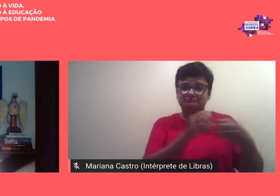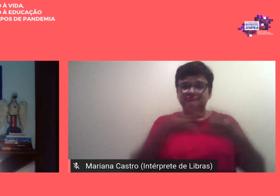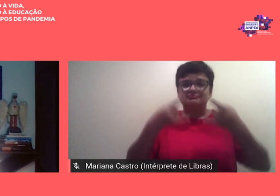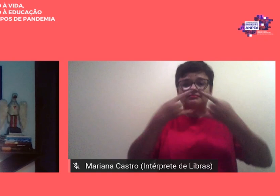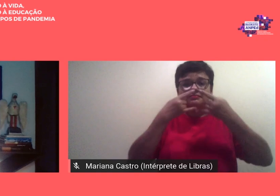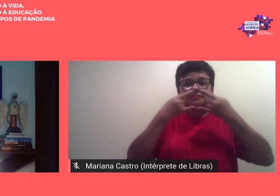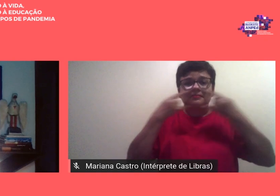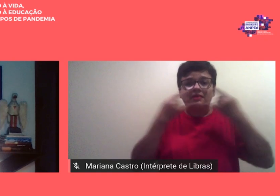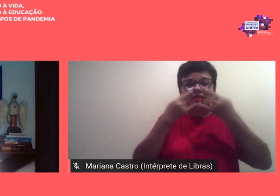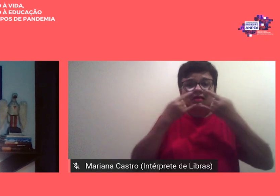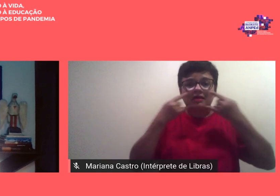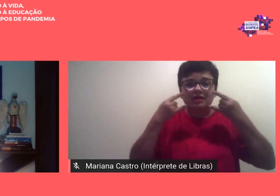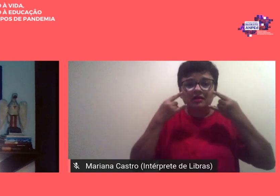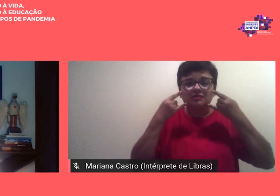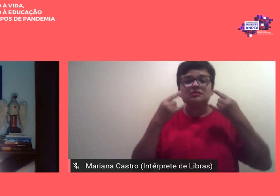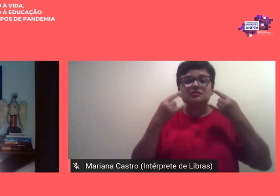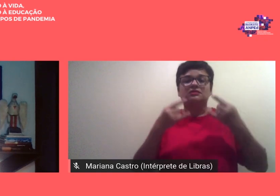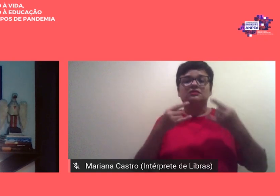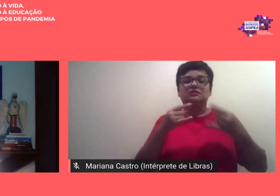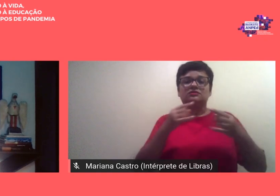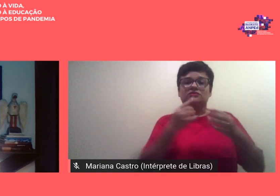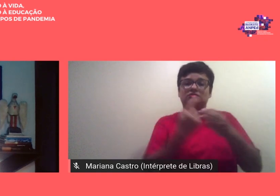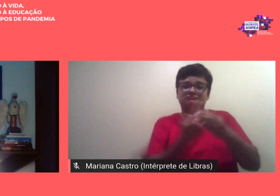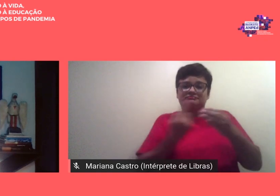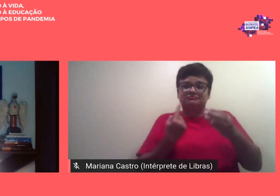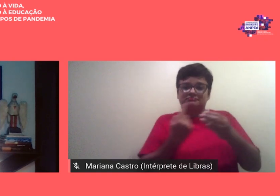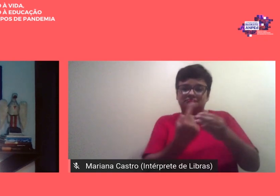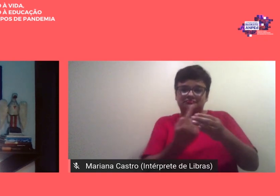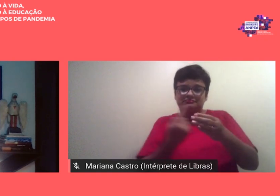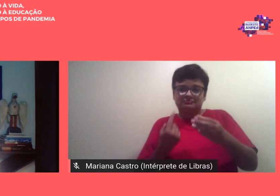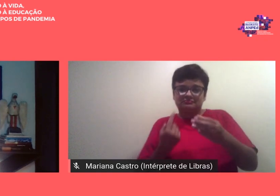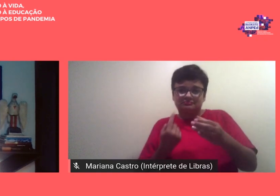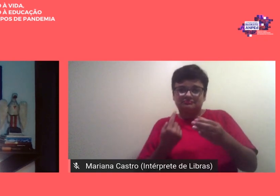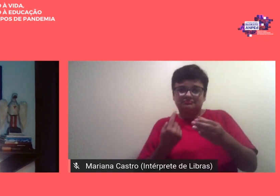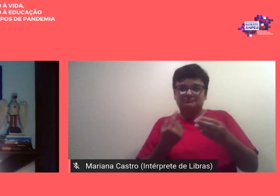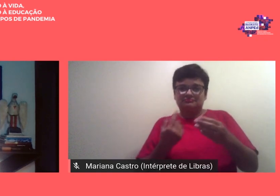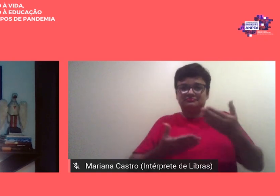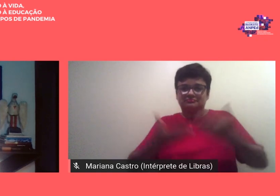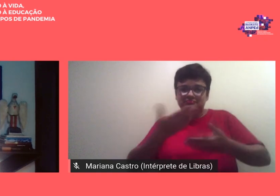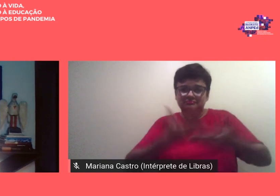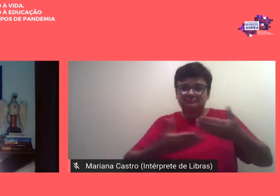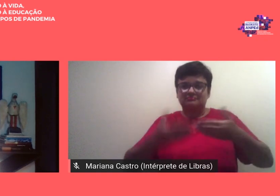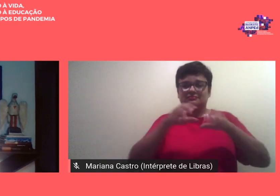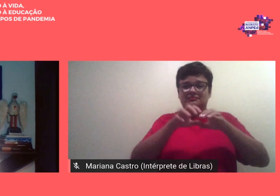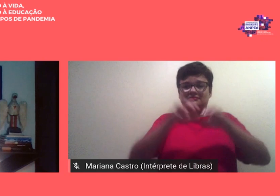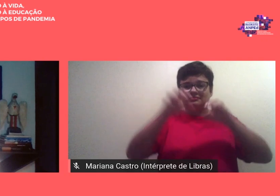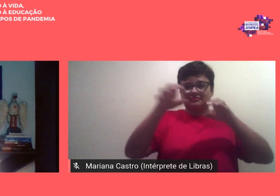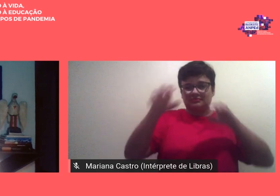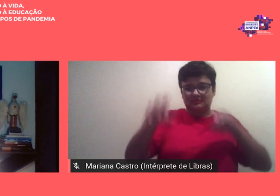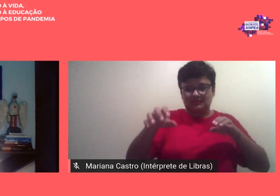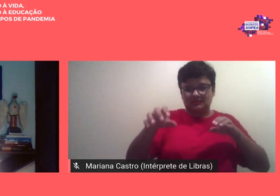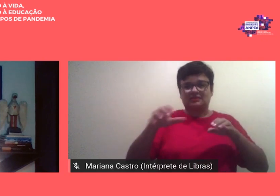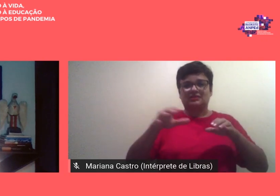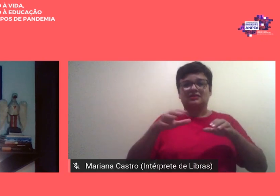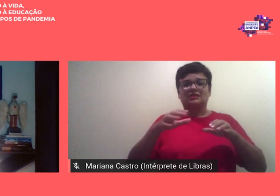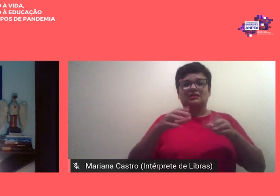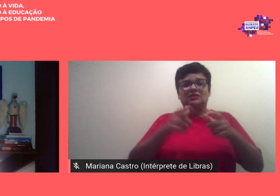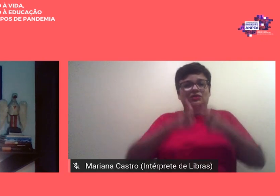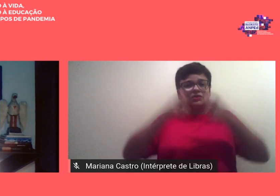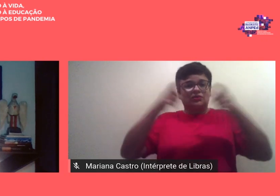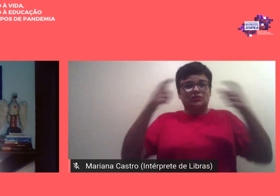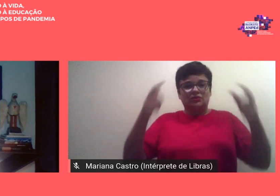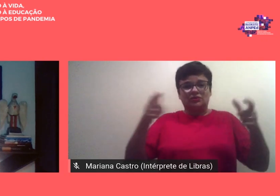e de técnicas no isolamento como a gestão da interação remota em meio ao escancarado